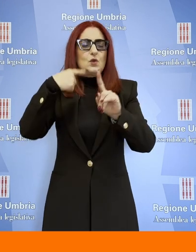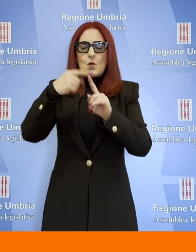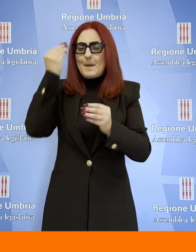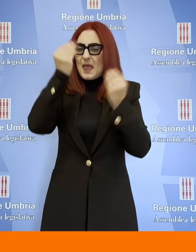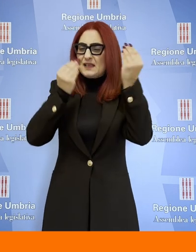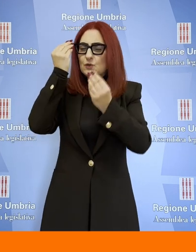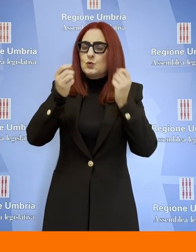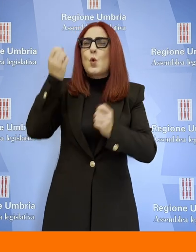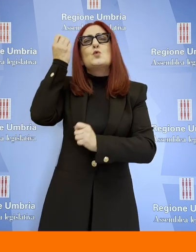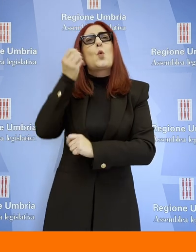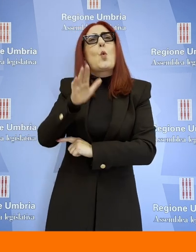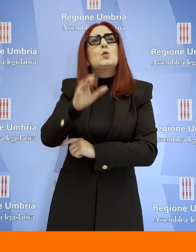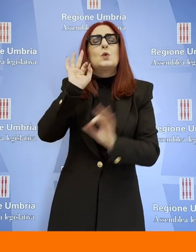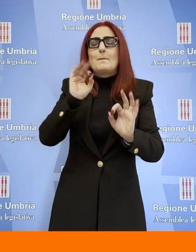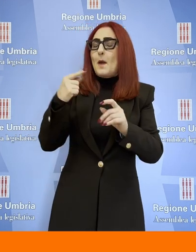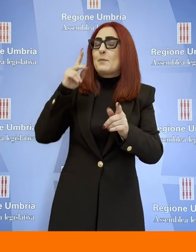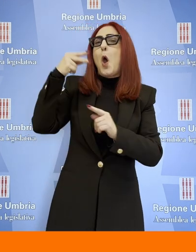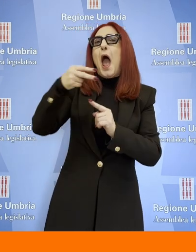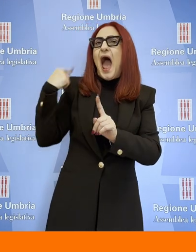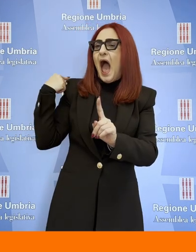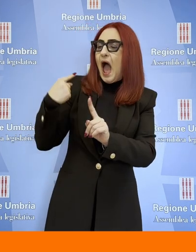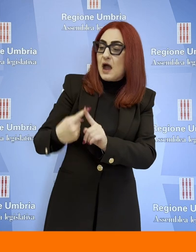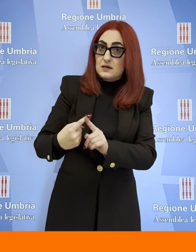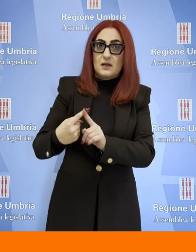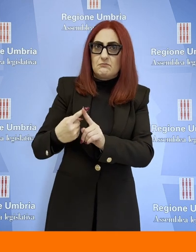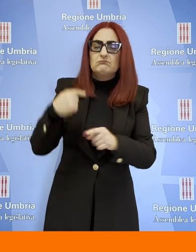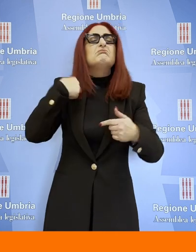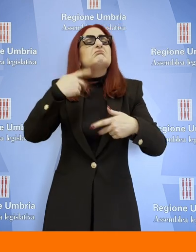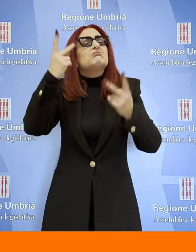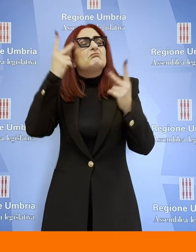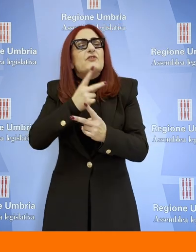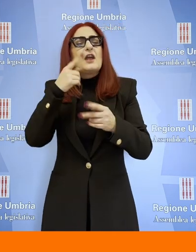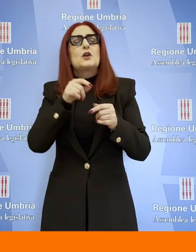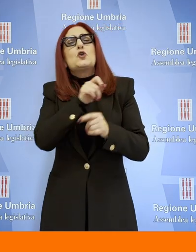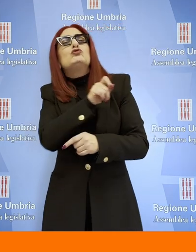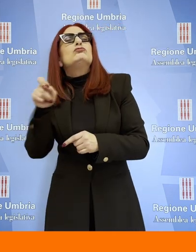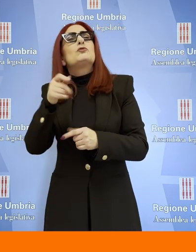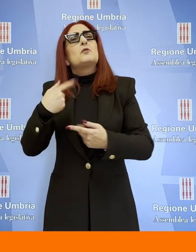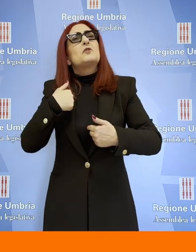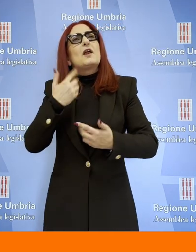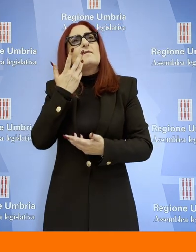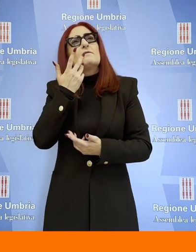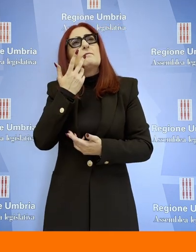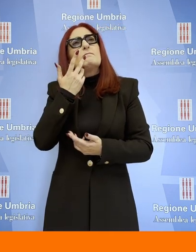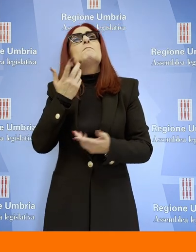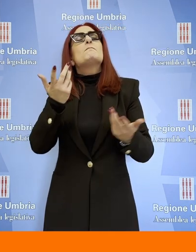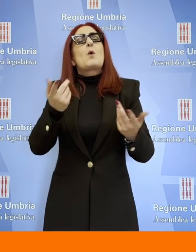da sottolineare mi pare sono le modalità con le quali lo statuto cerca di favorire la